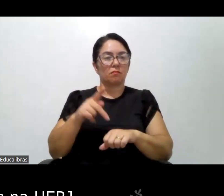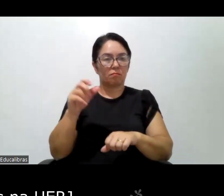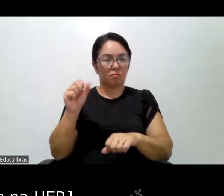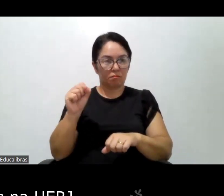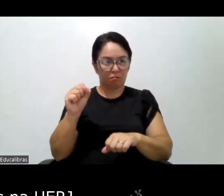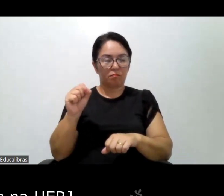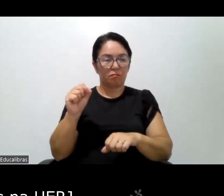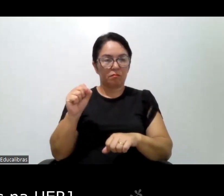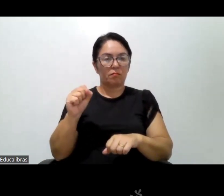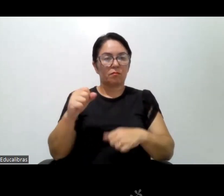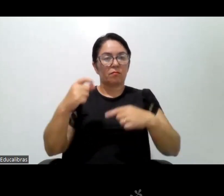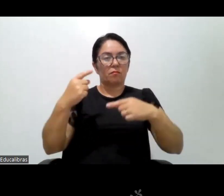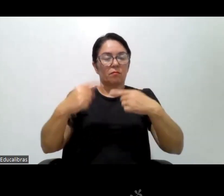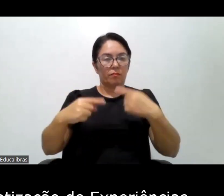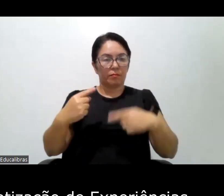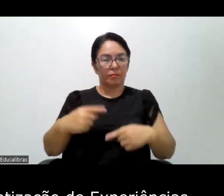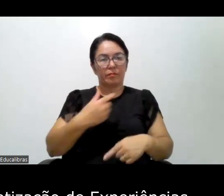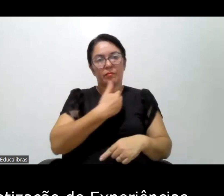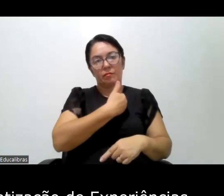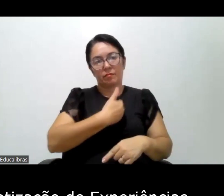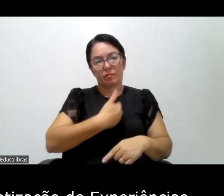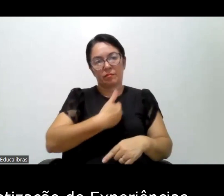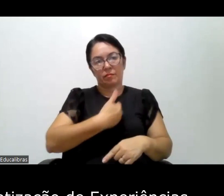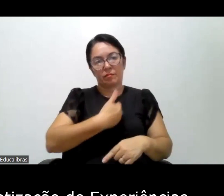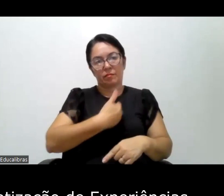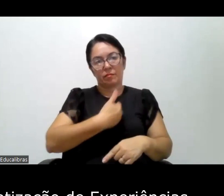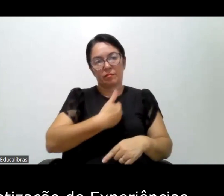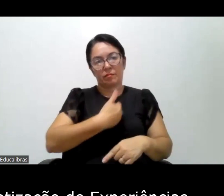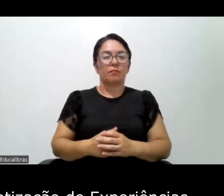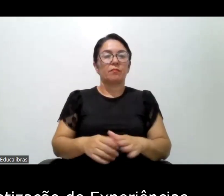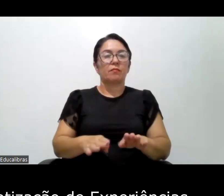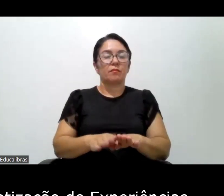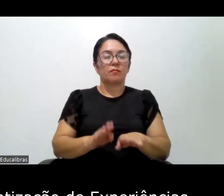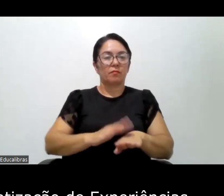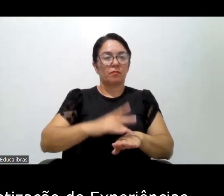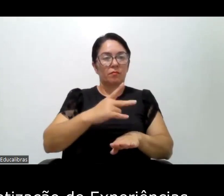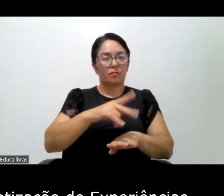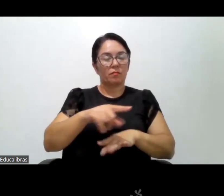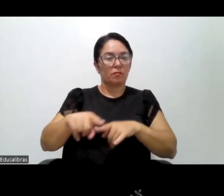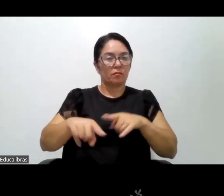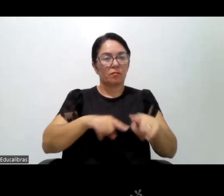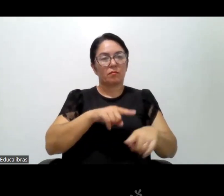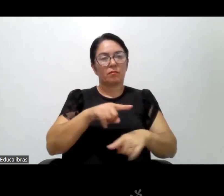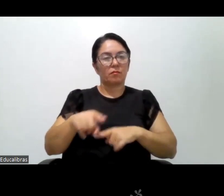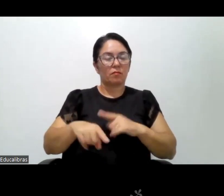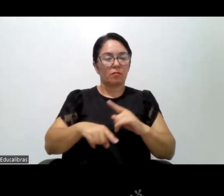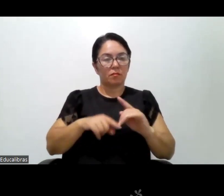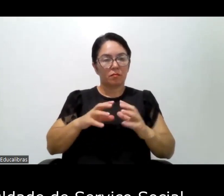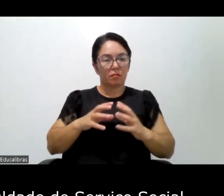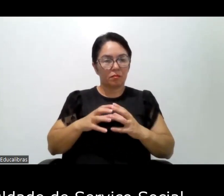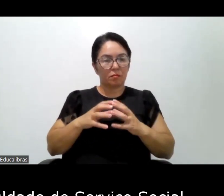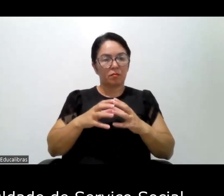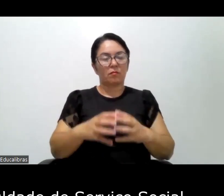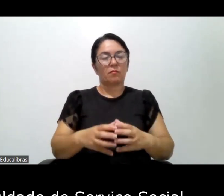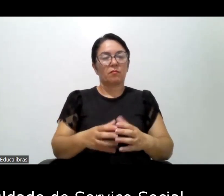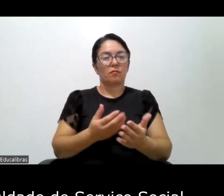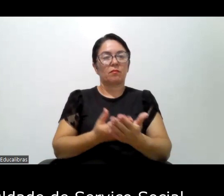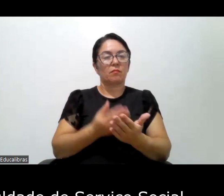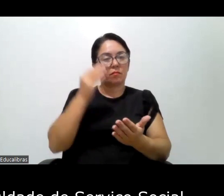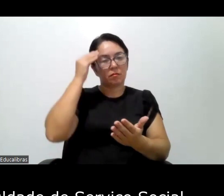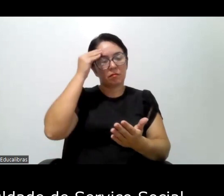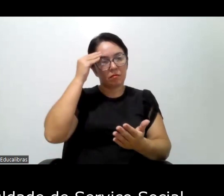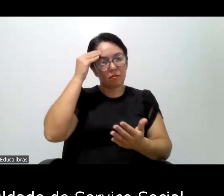ambos na UERJ. coordena o Núcleo de Sistematização de Experiências nas Políticas